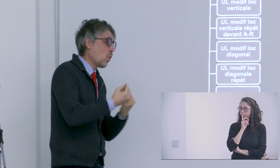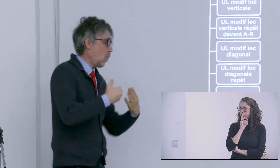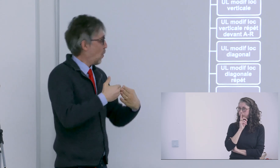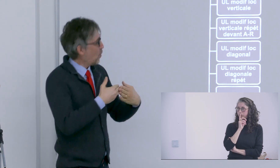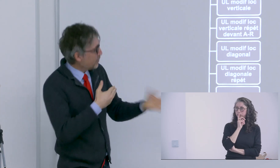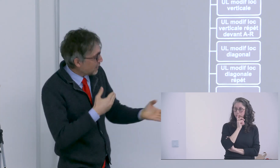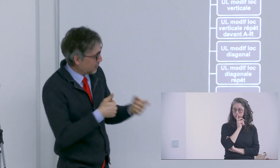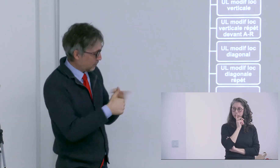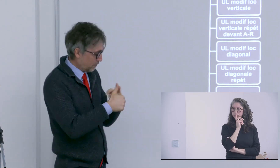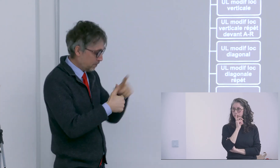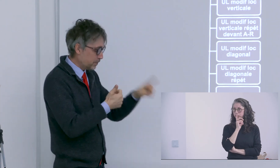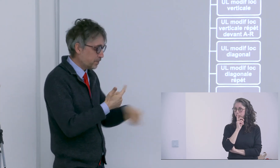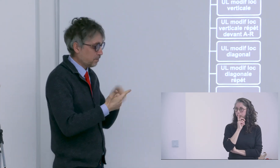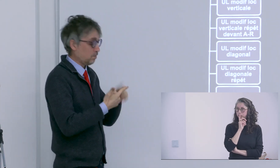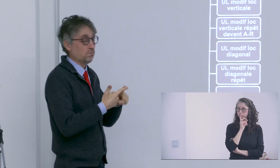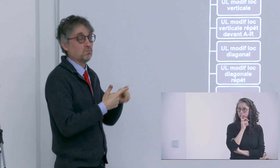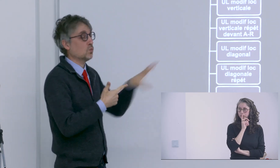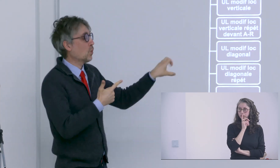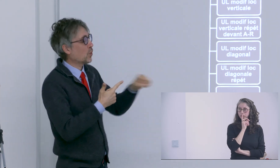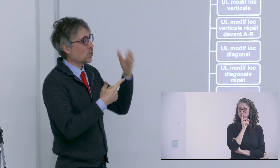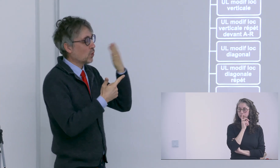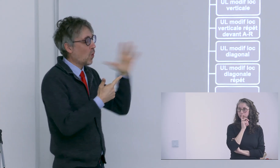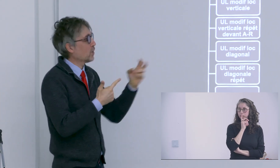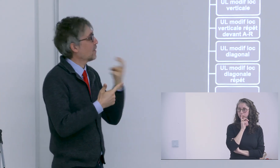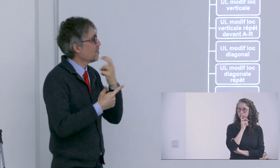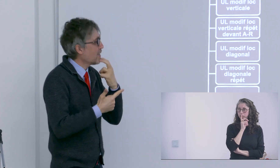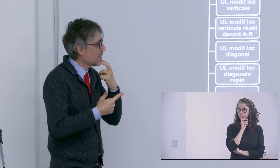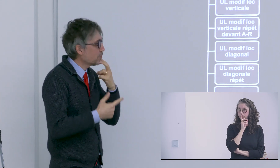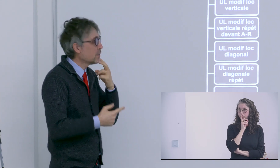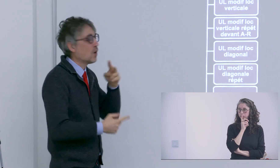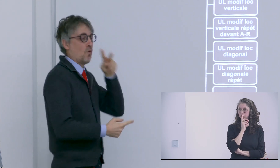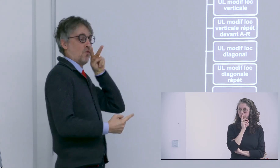fermer ou bien ouvrir ou bien un terme comme